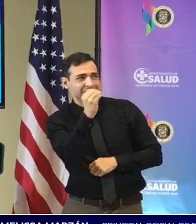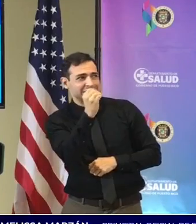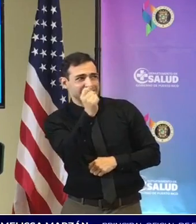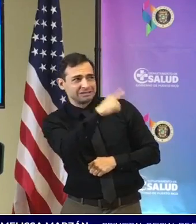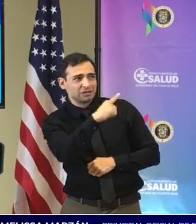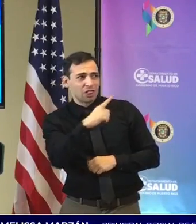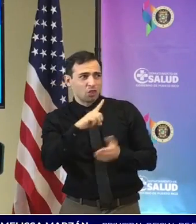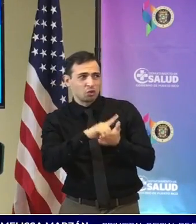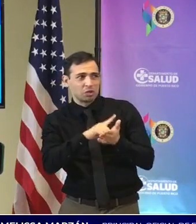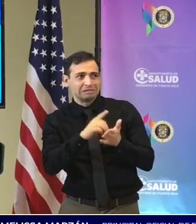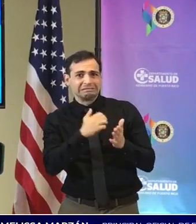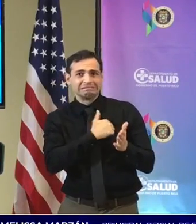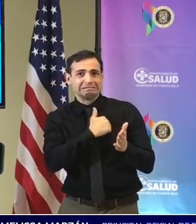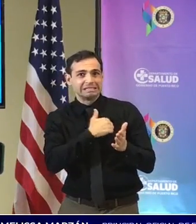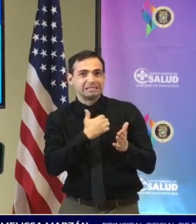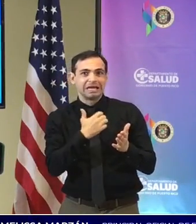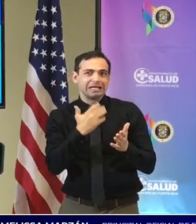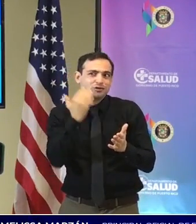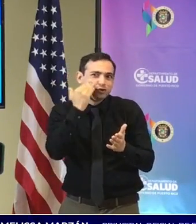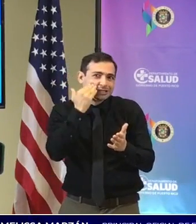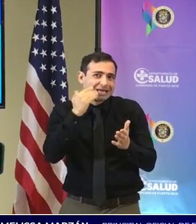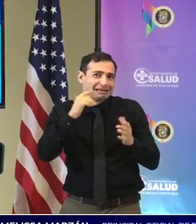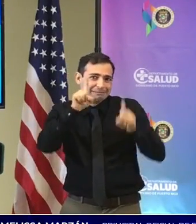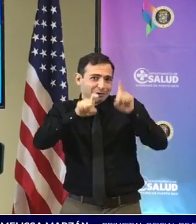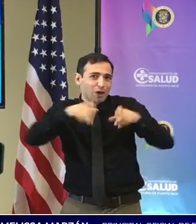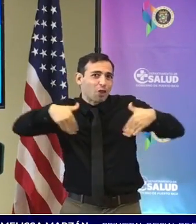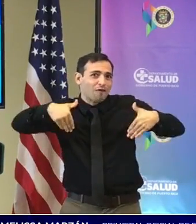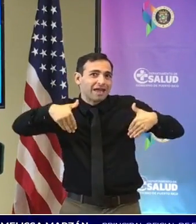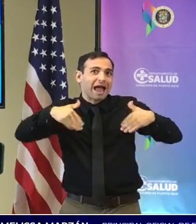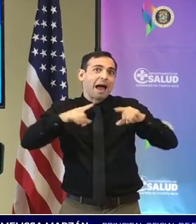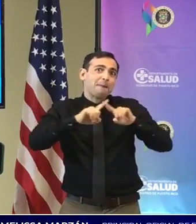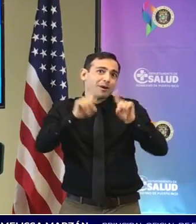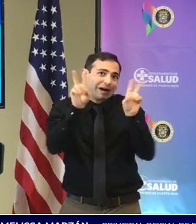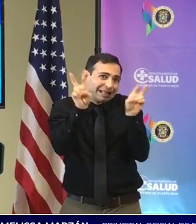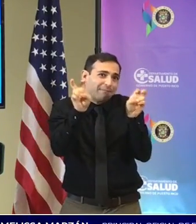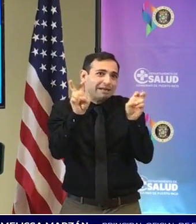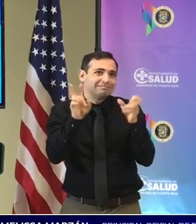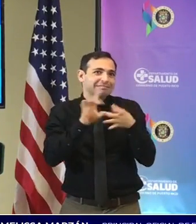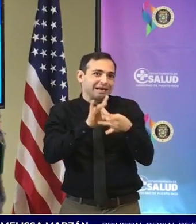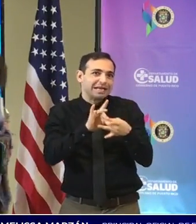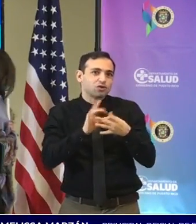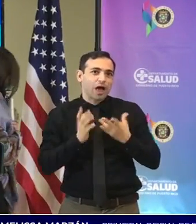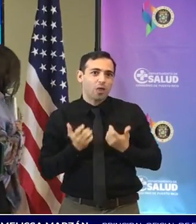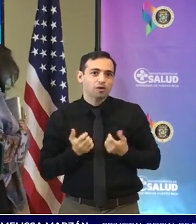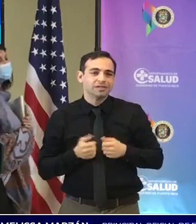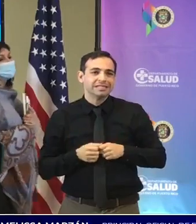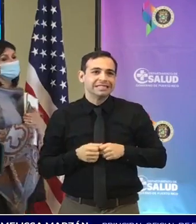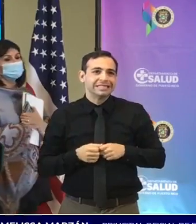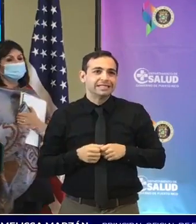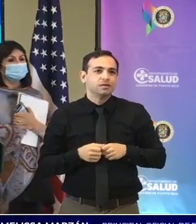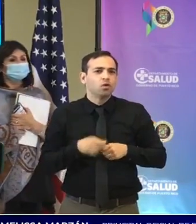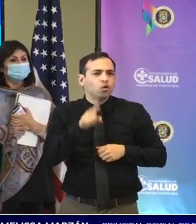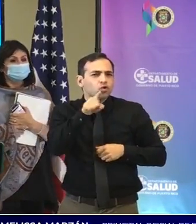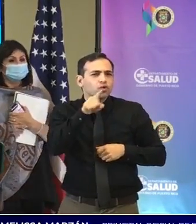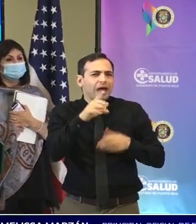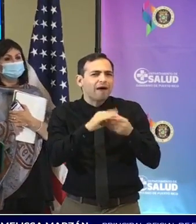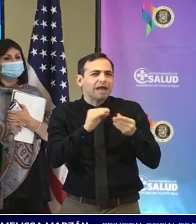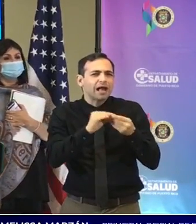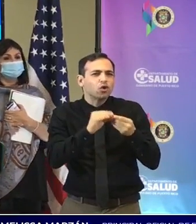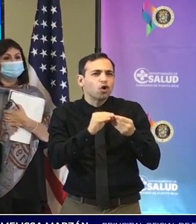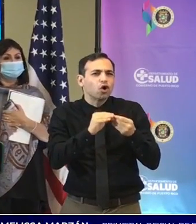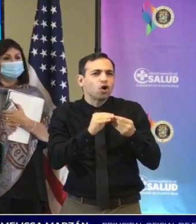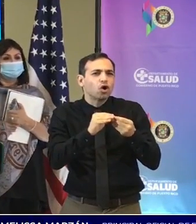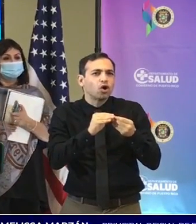algo un momentito yo sé que no estamos en la pregunta todavía ya que estamos en el tema usted habla de la actividad